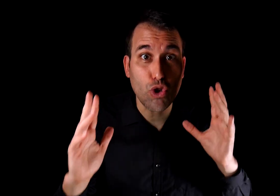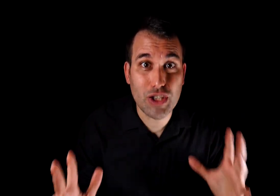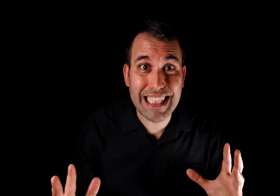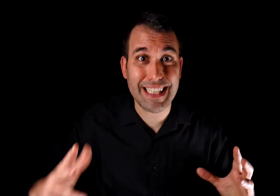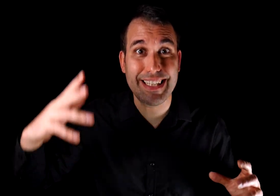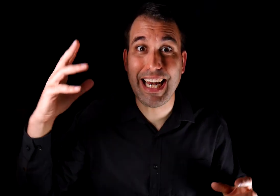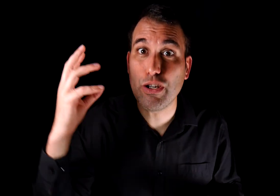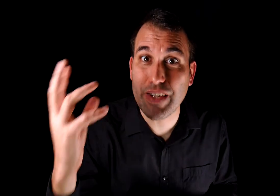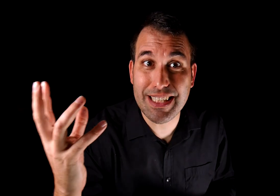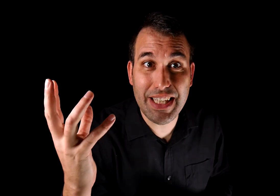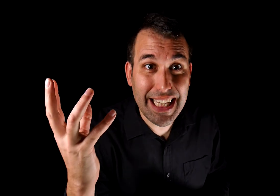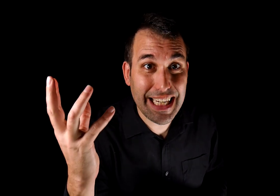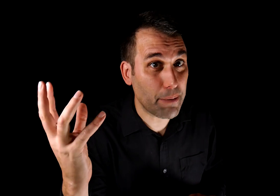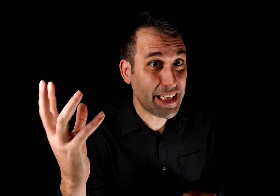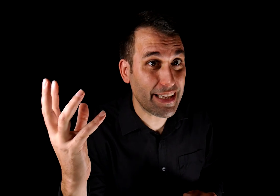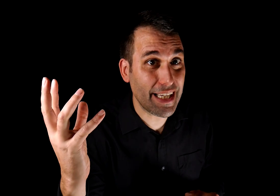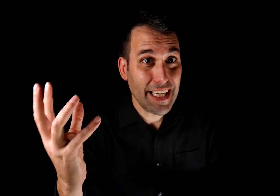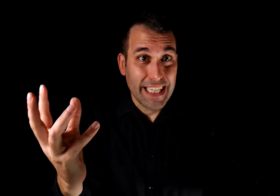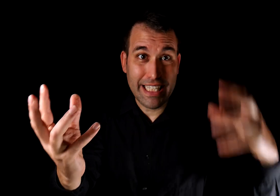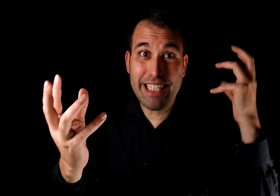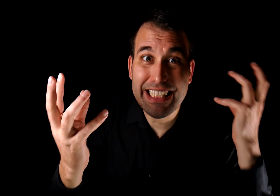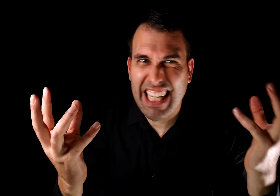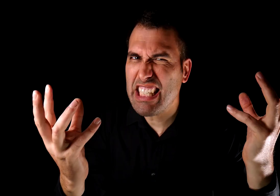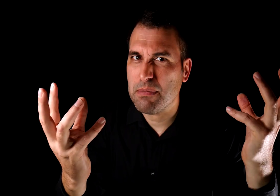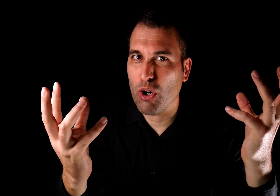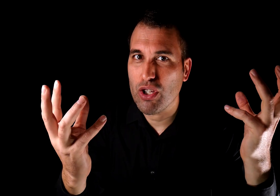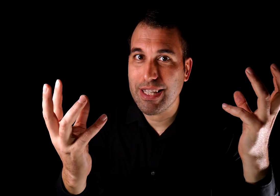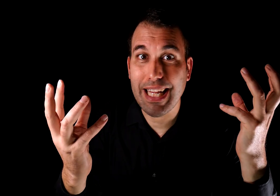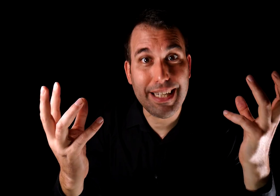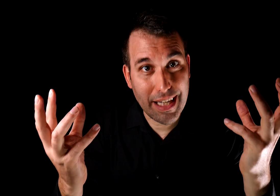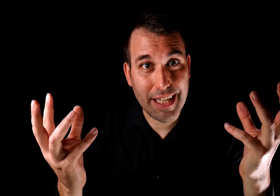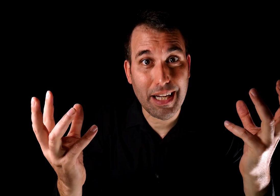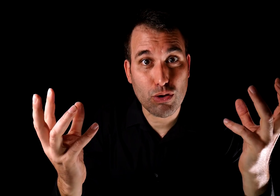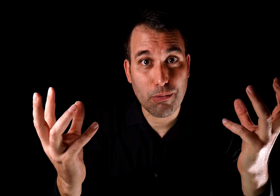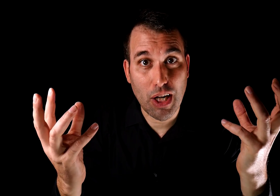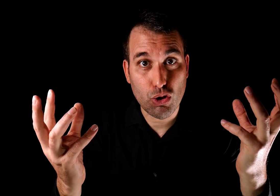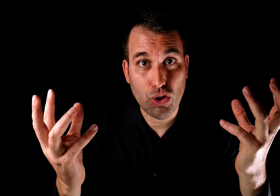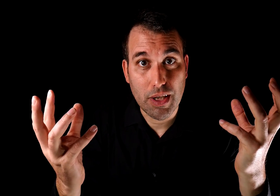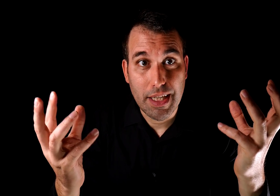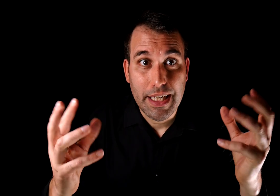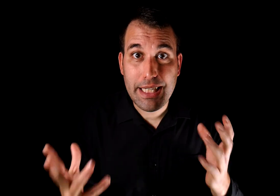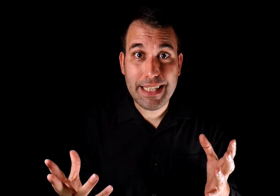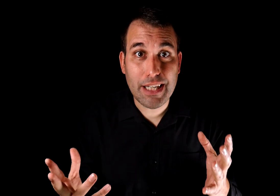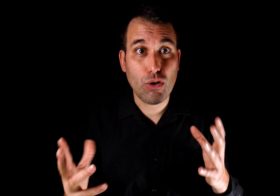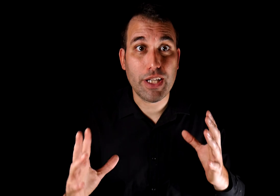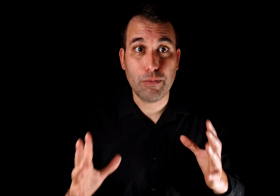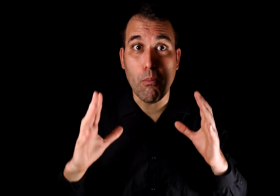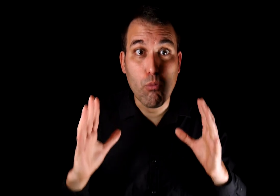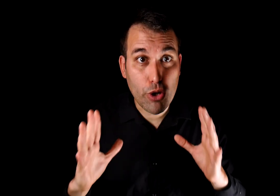contraste entre la inofensividad del que pretende y el sadismo del que acusamos al otro. Y tiene un objetivo muy